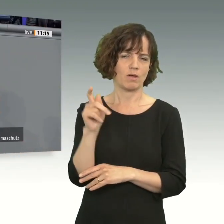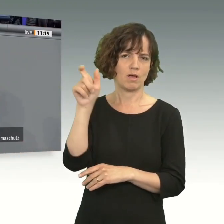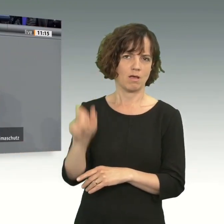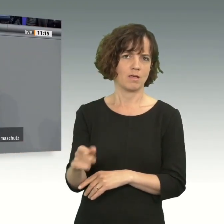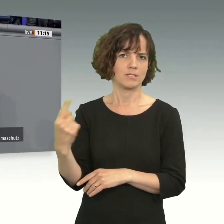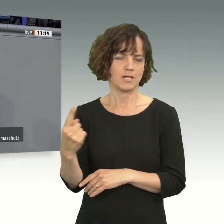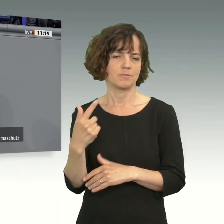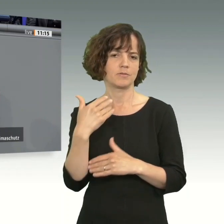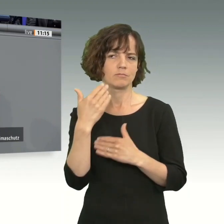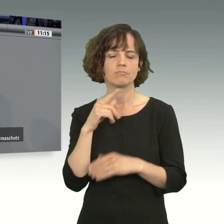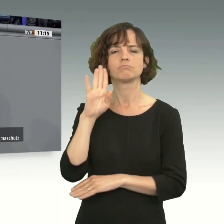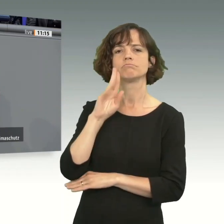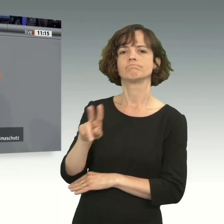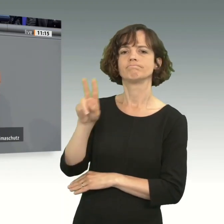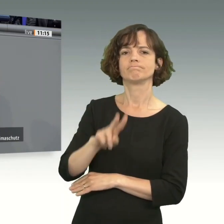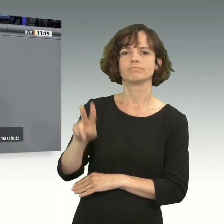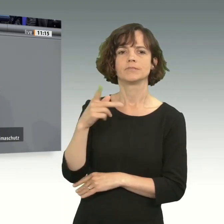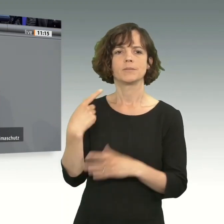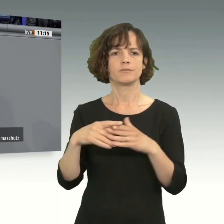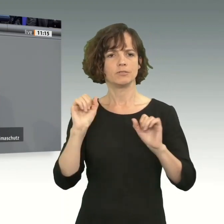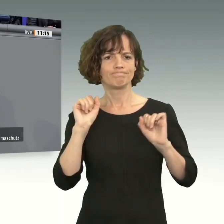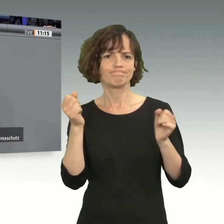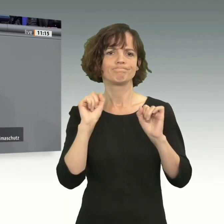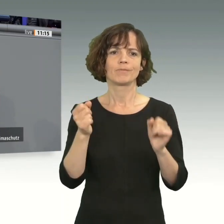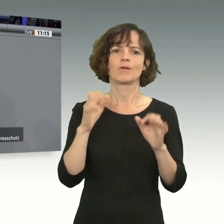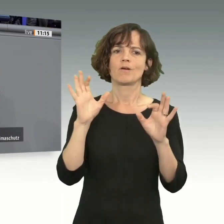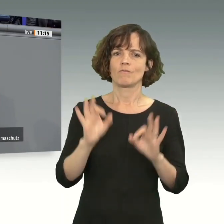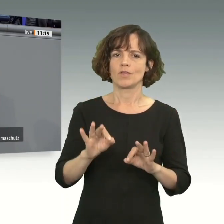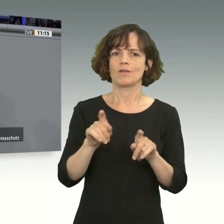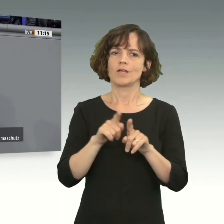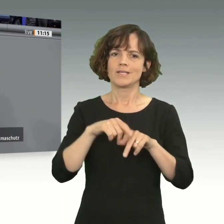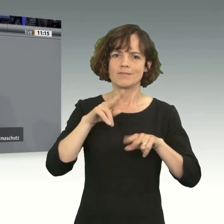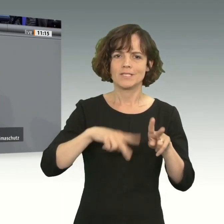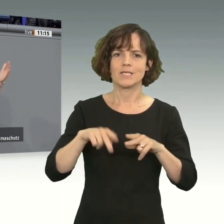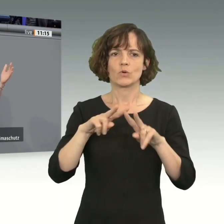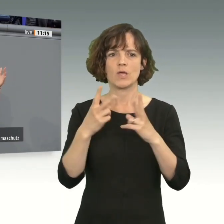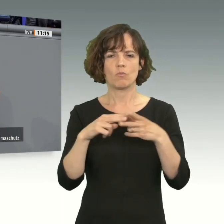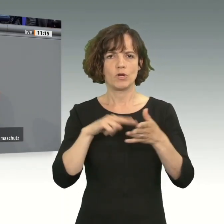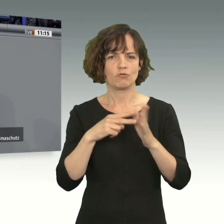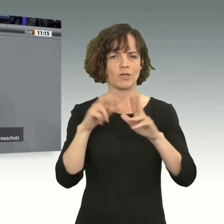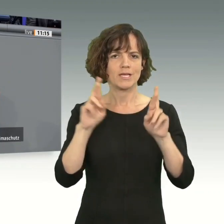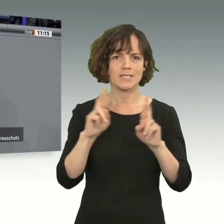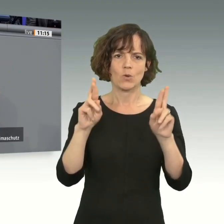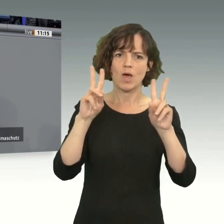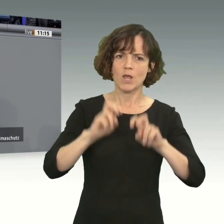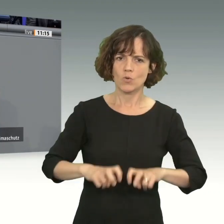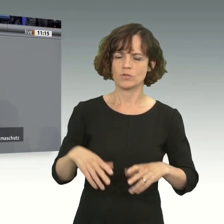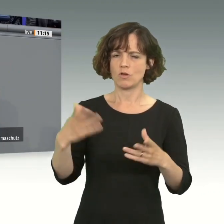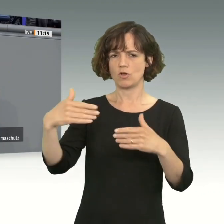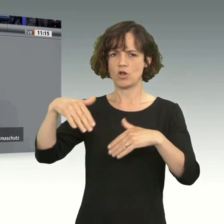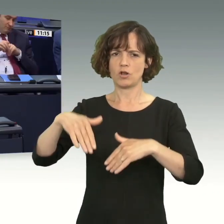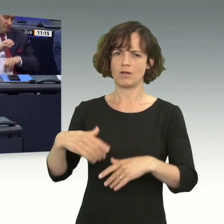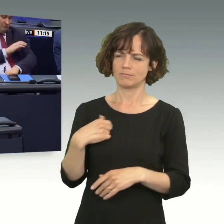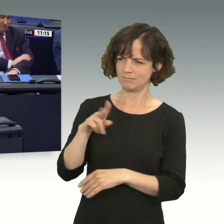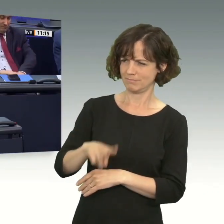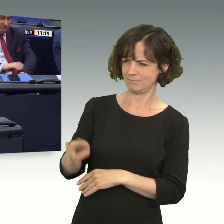Advokatin von Diversifizierung geopolitischer Risikoanalyse gemacht hat. Das ist interessant, wenn man mal auf 16 Jahre Merkel